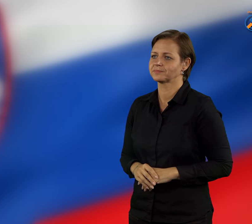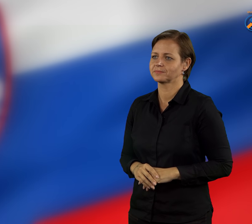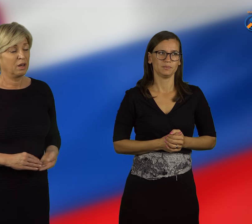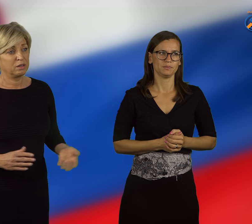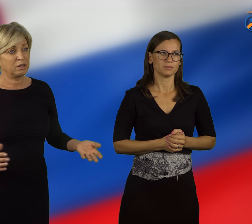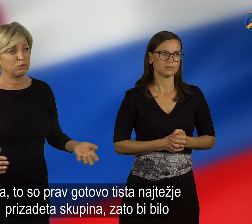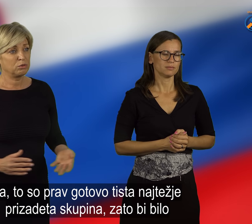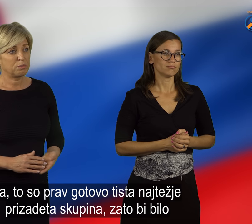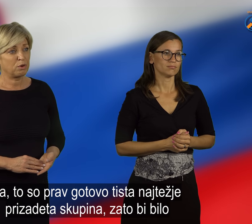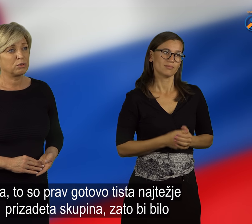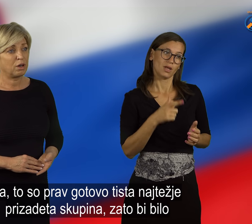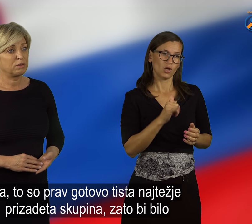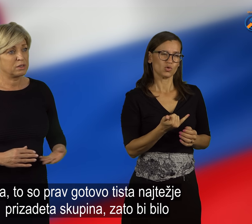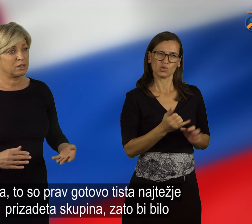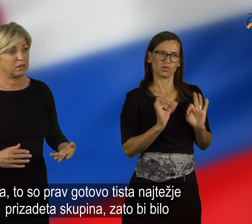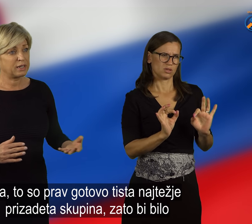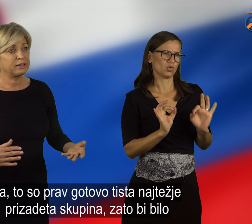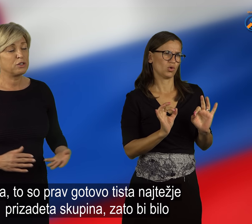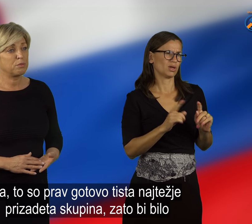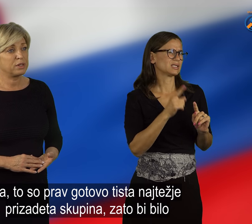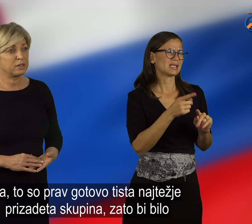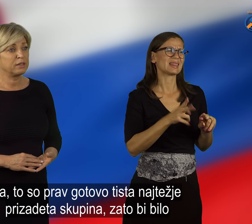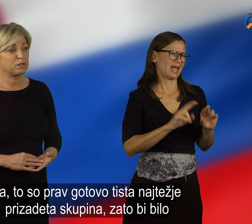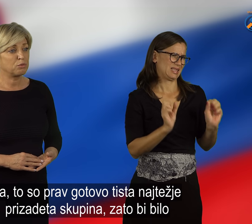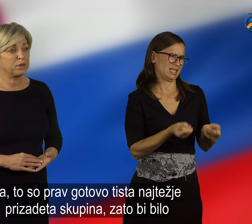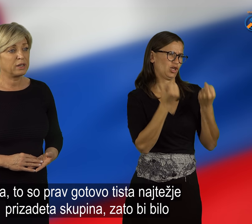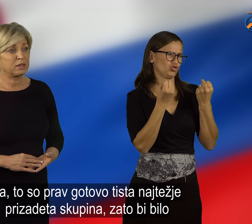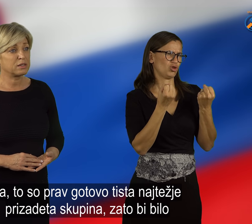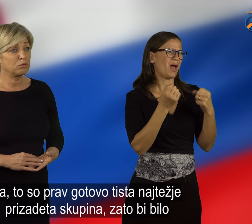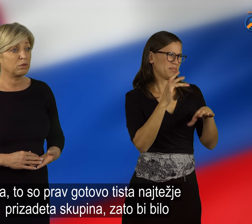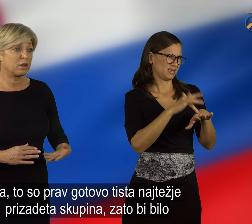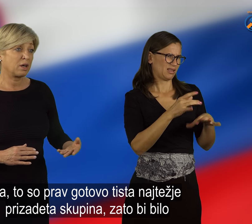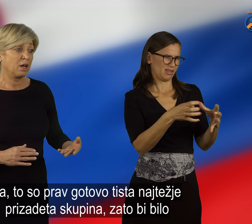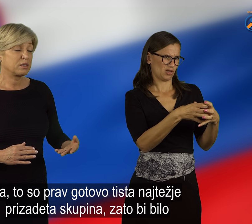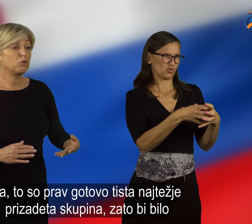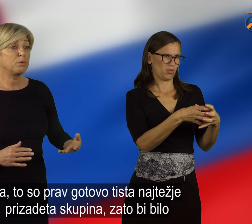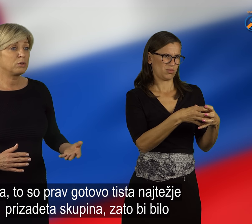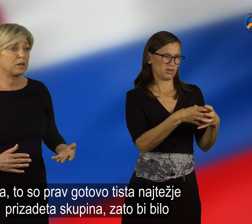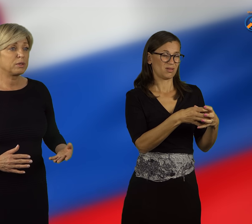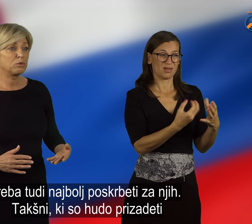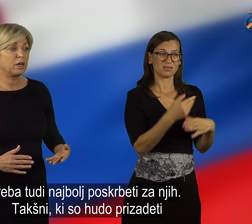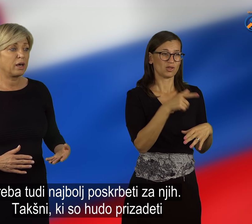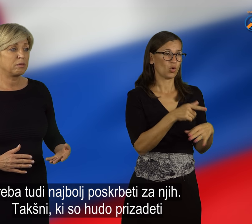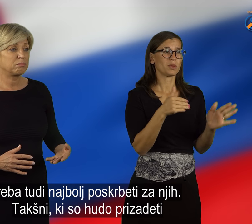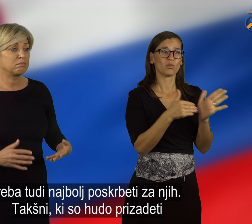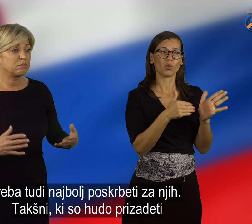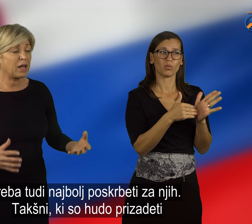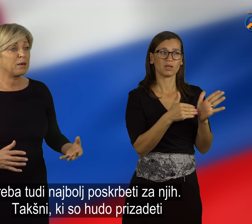po zakonu že imajo? Ja, to so prav gotovo tisto najtežje prizadeta skupina, zato bi bilo treba